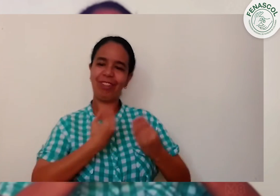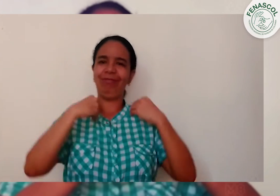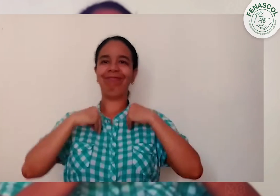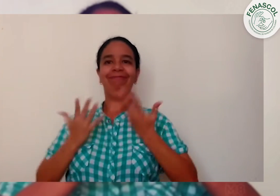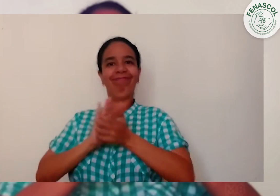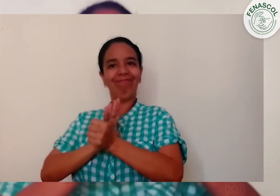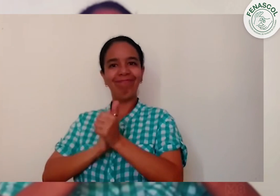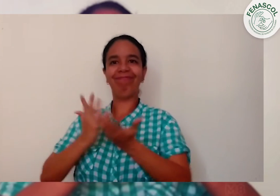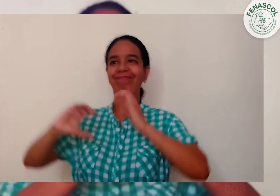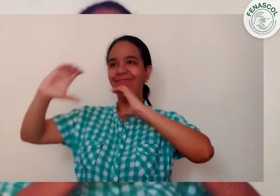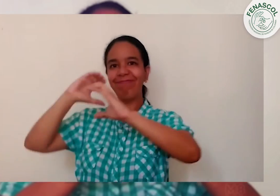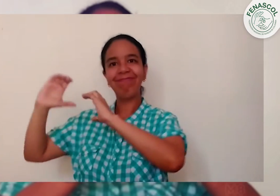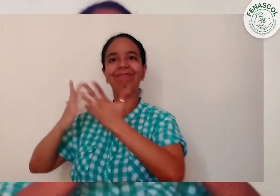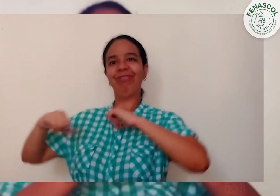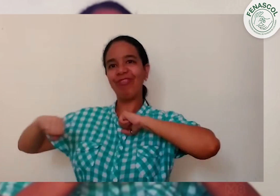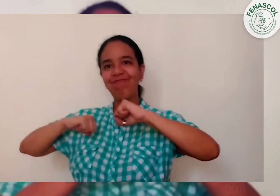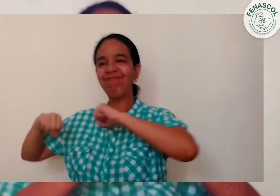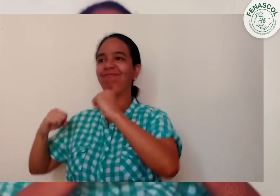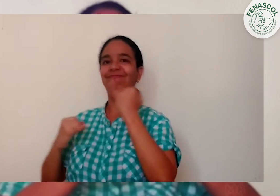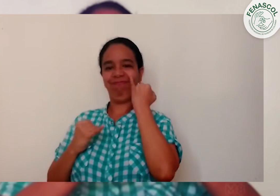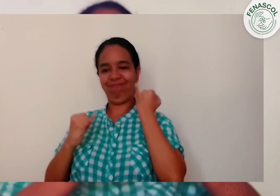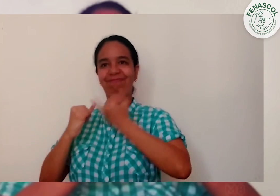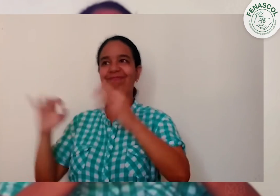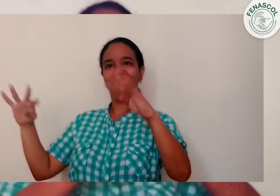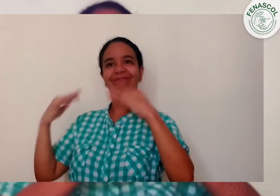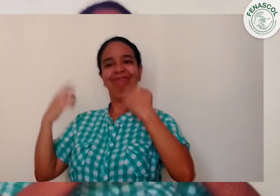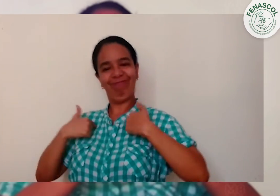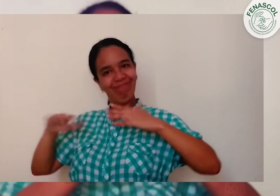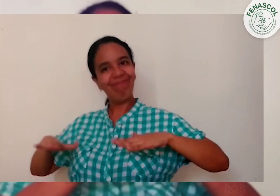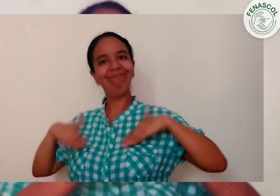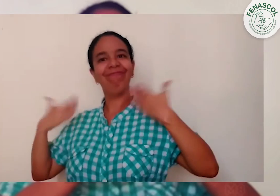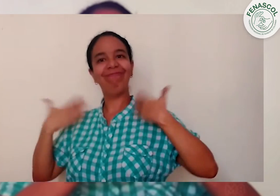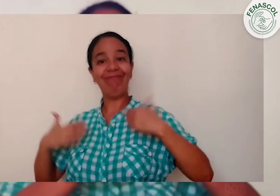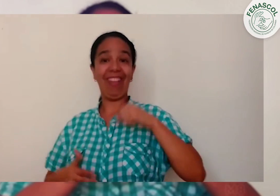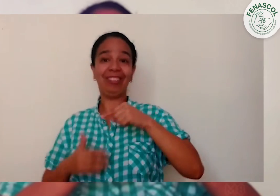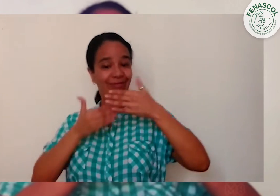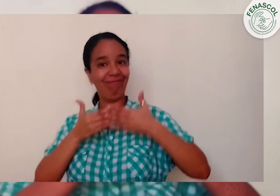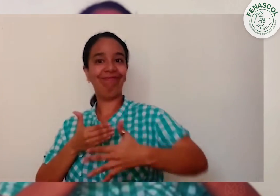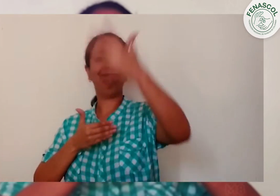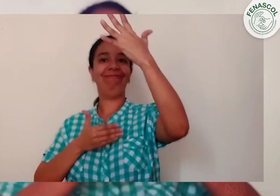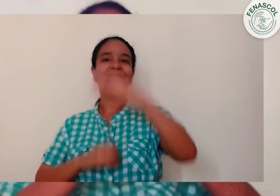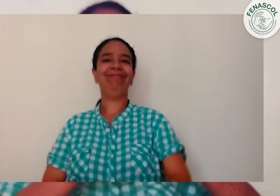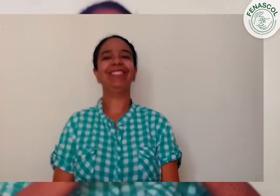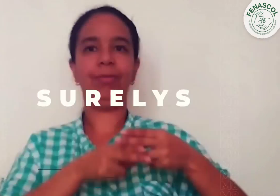Tengo facilidad para la comunicación y soy feliz con mi identidad Y un referente para otros Eso me hace sentir feliz siempre